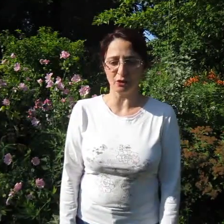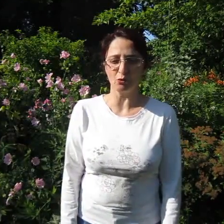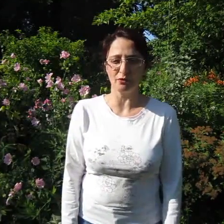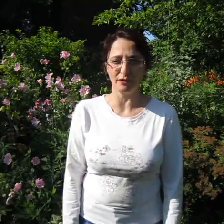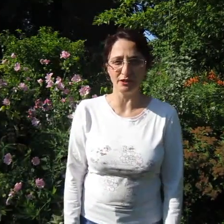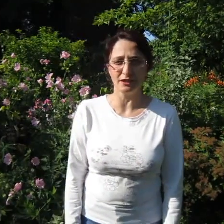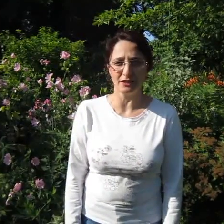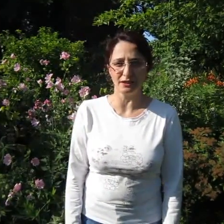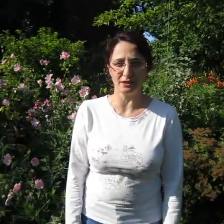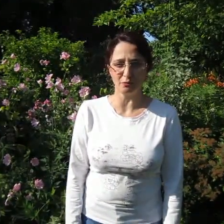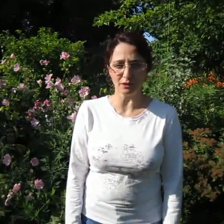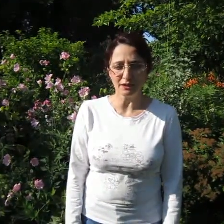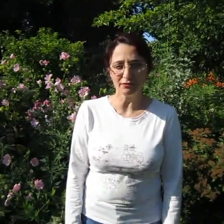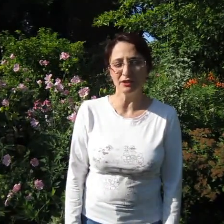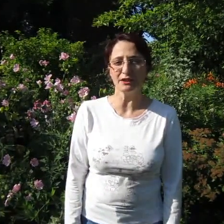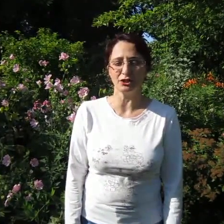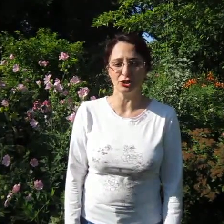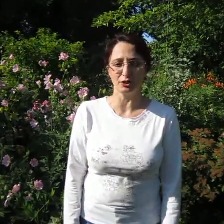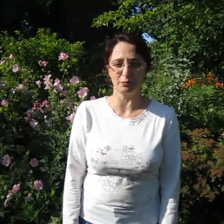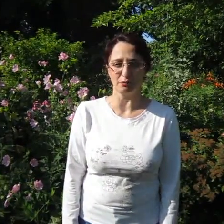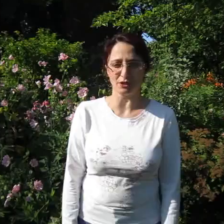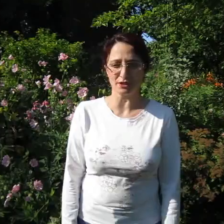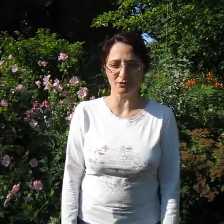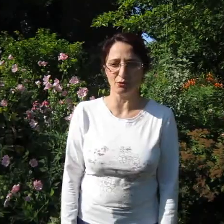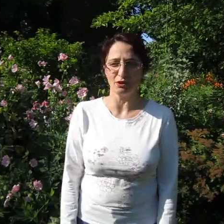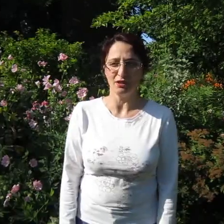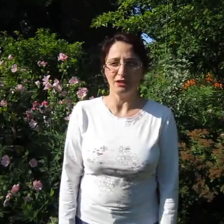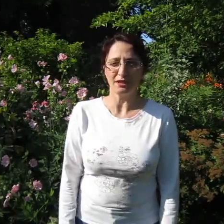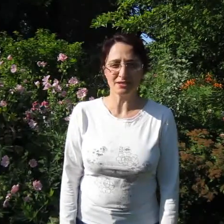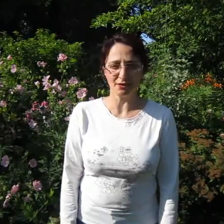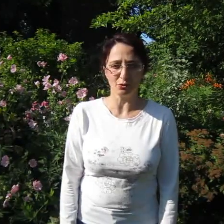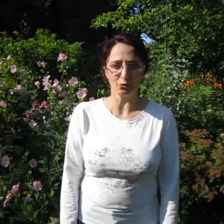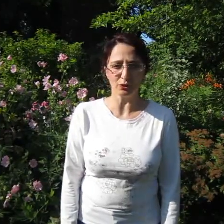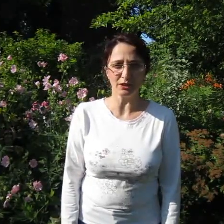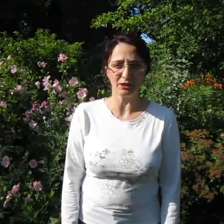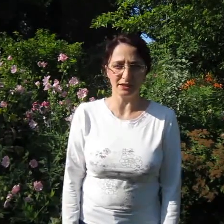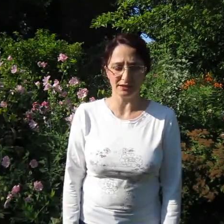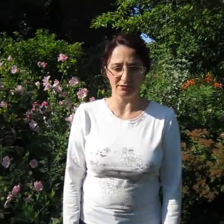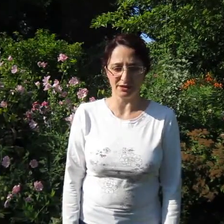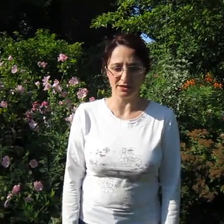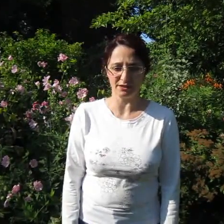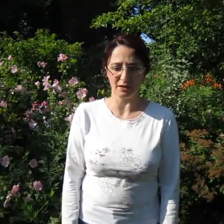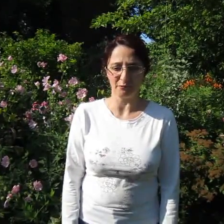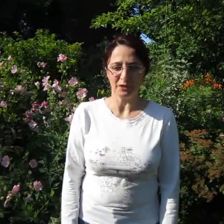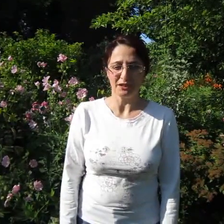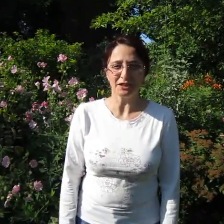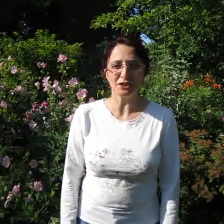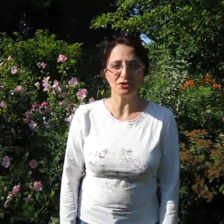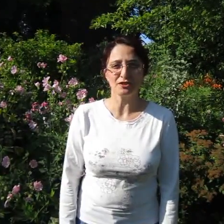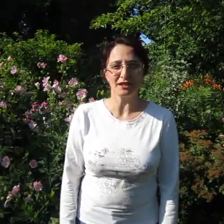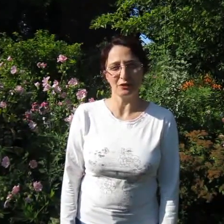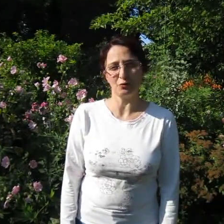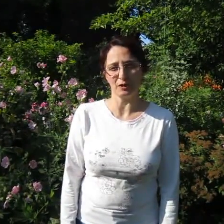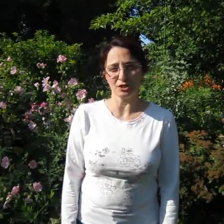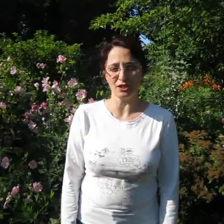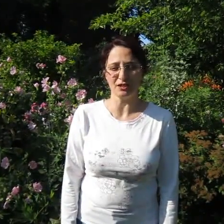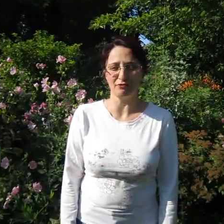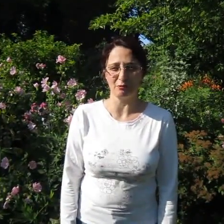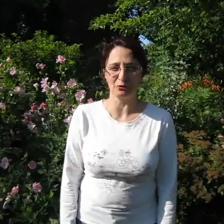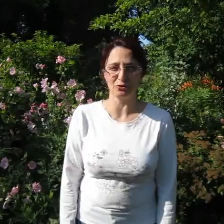у Аверина Елены Дмитриевны и решила применить его на свои уроки английского языка. Надеюсь, это упражнение вам тоже